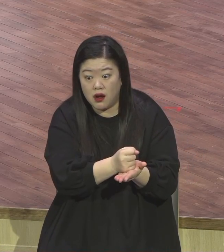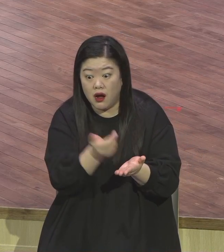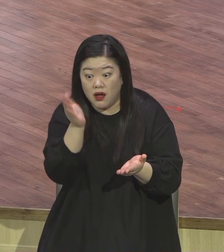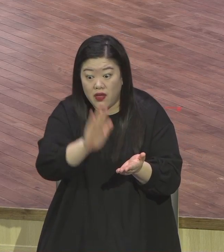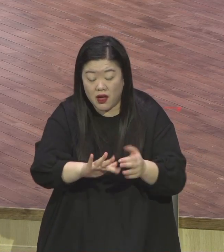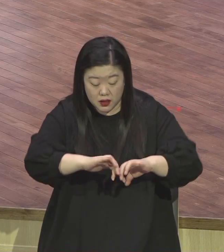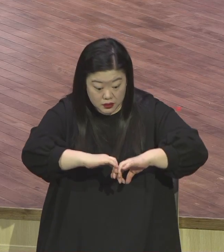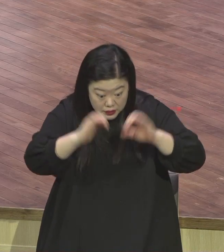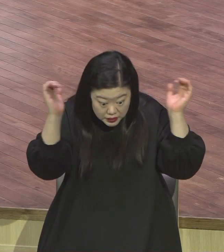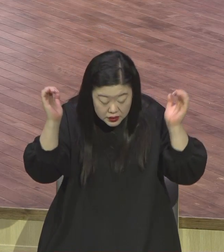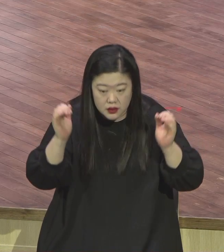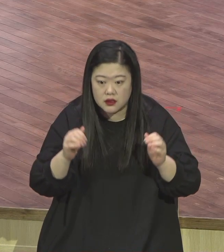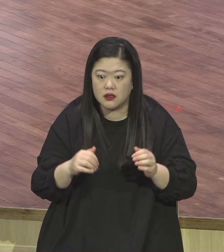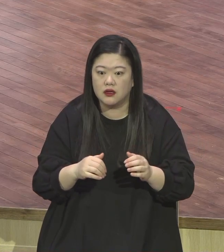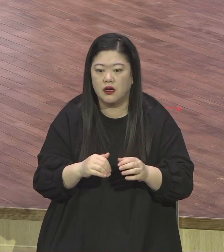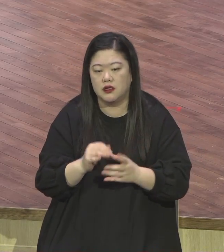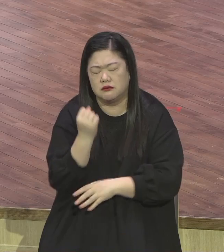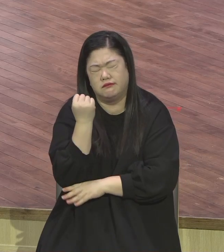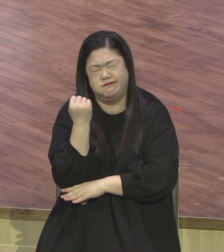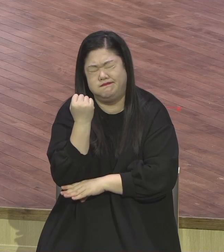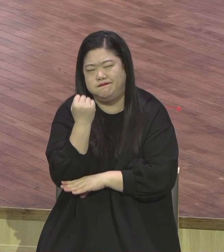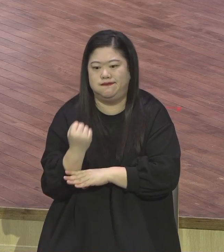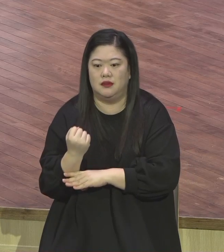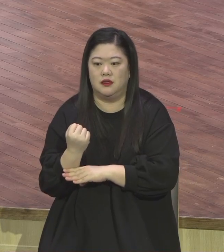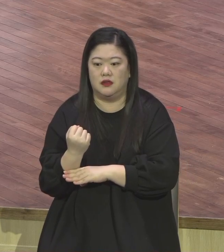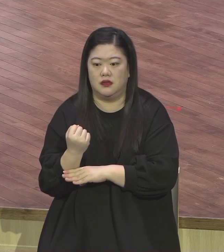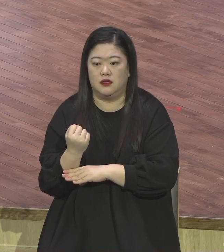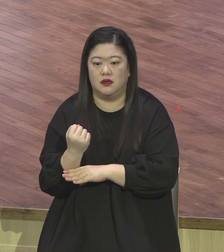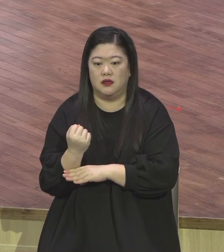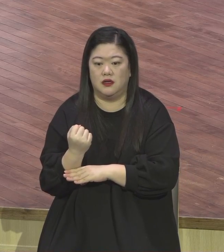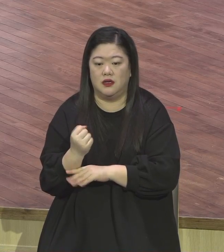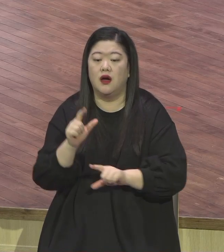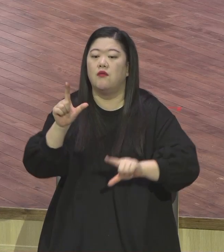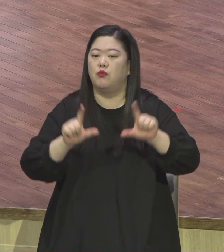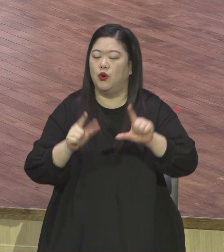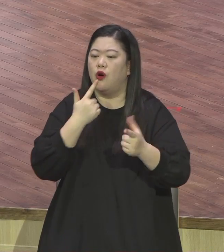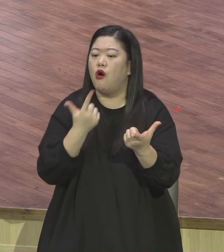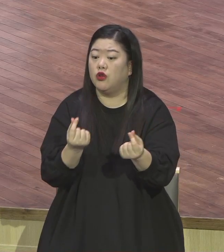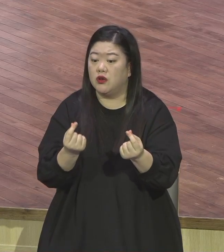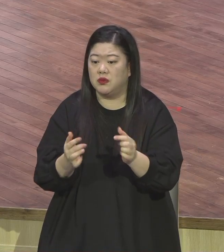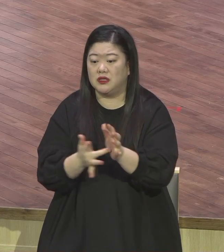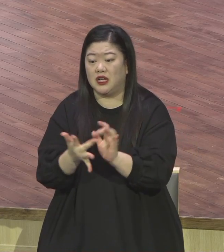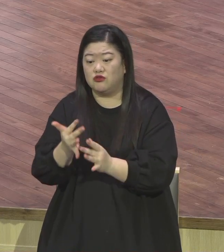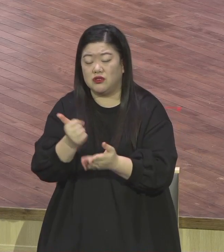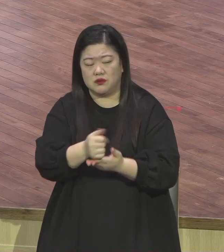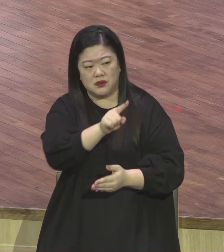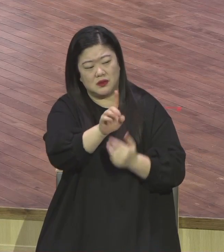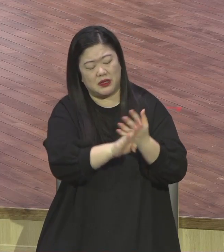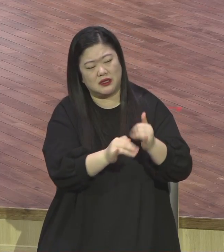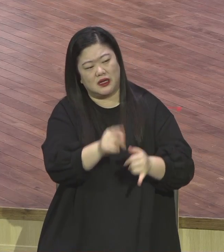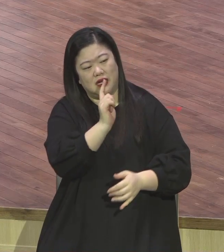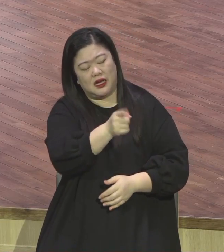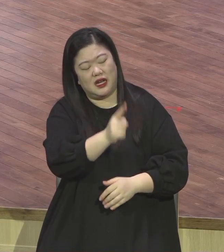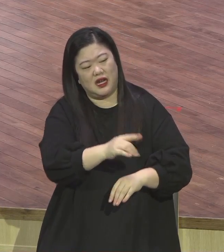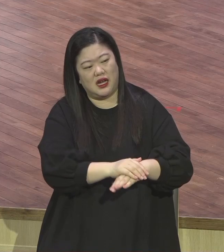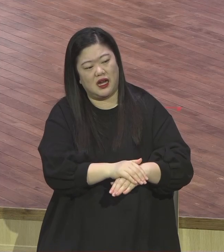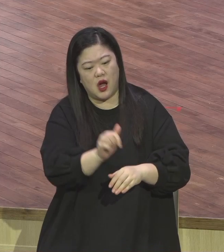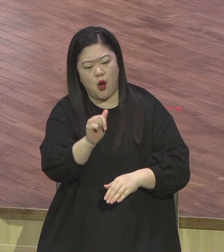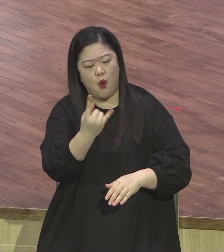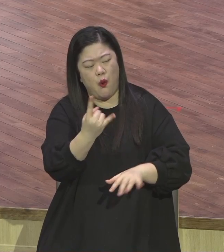우리는 이렇게 경건의 모양만 있고 경건의 능력은 없는 외식한 삶을 살아낸다 라는